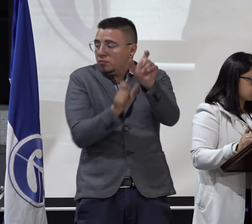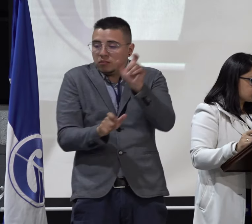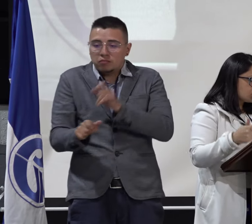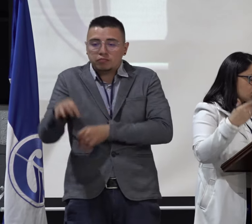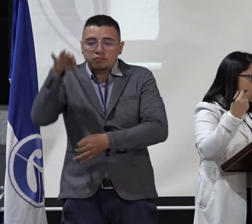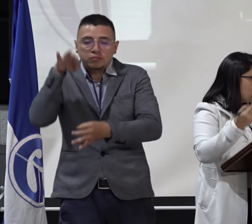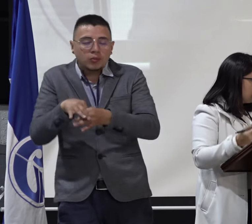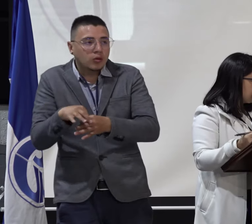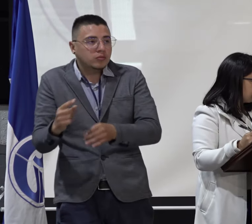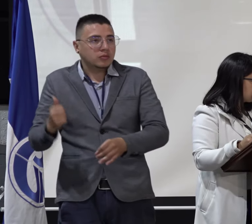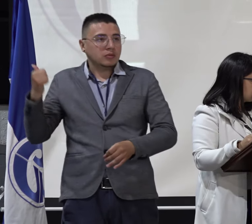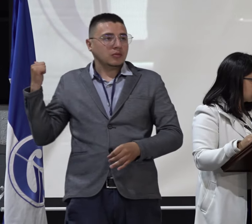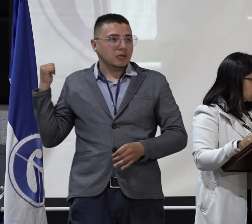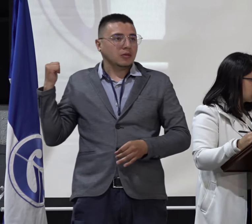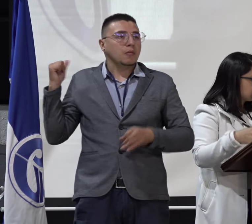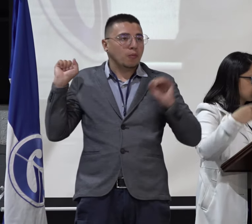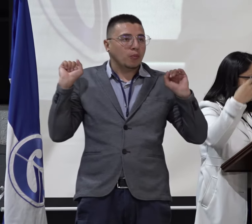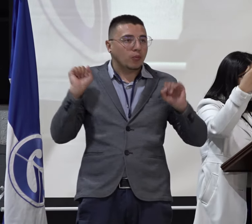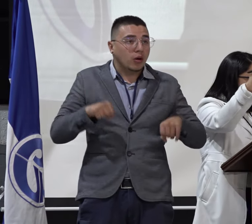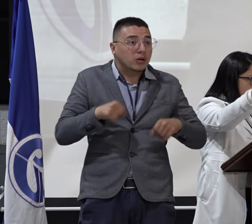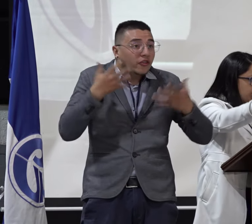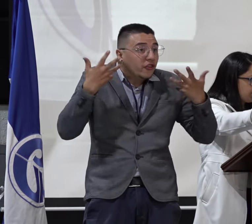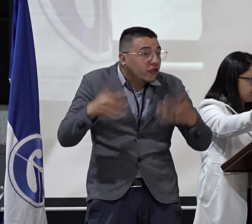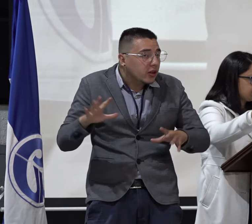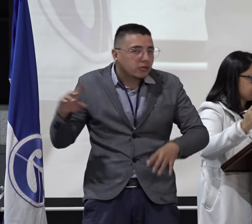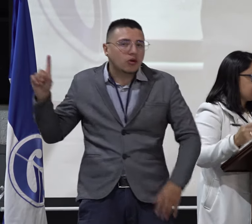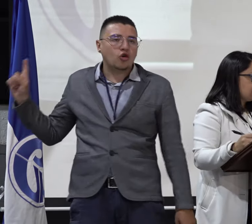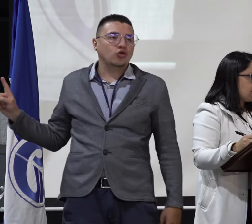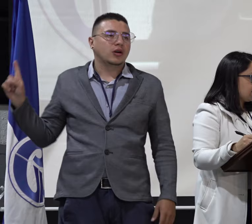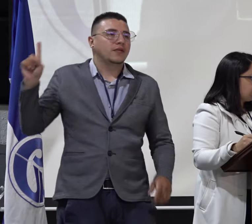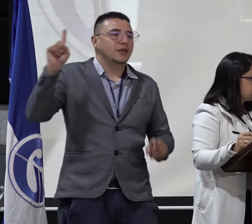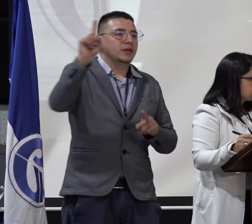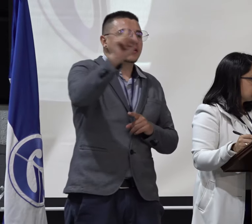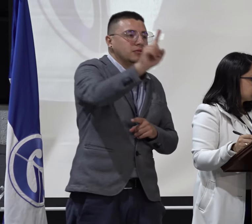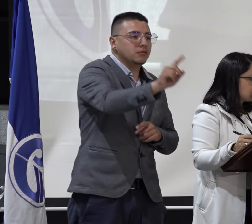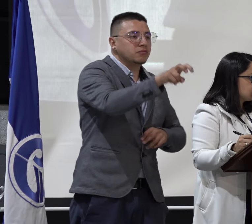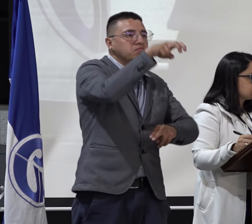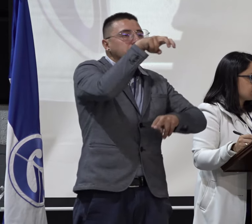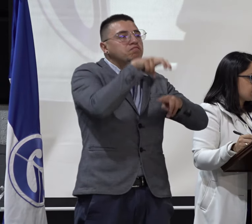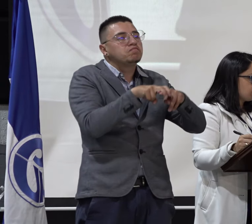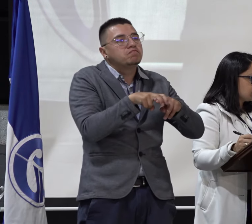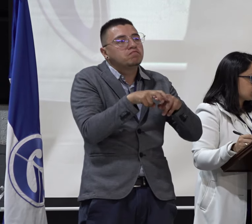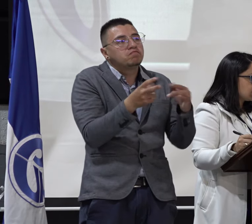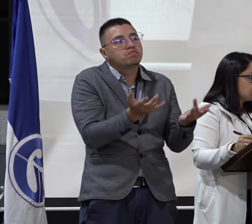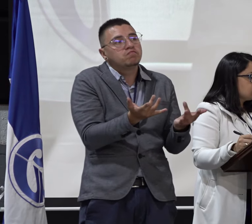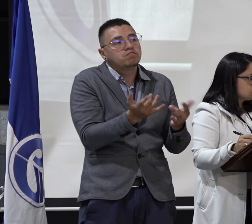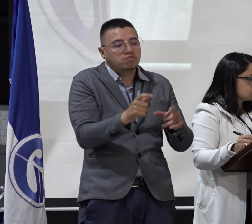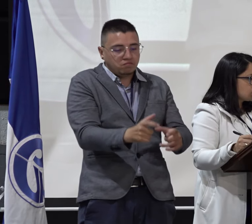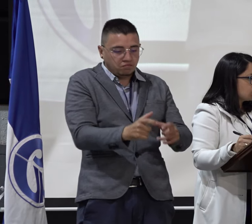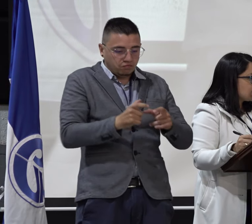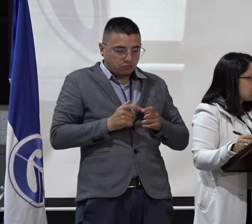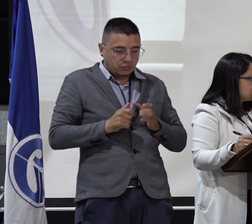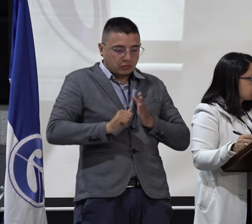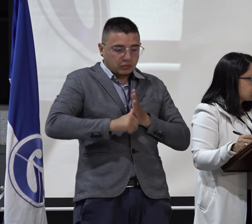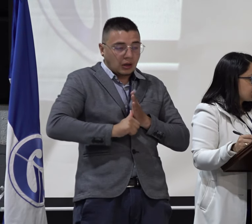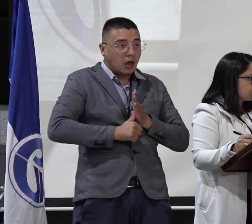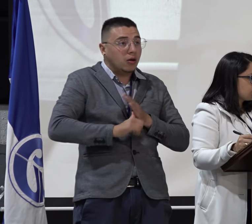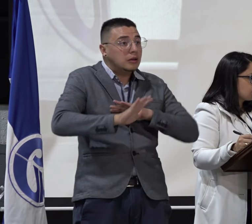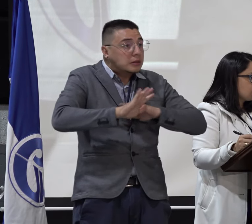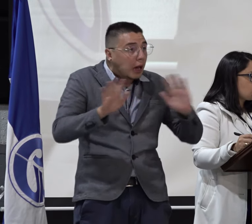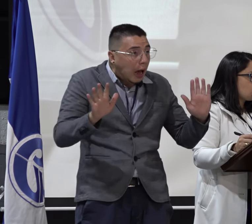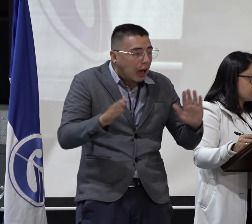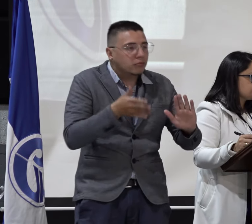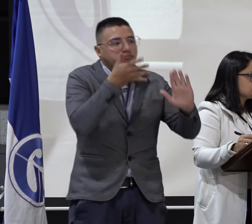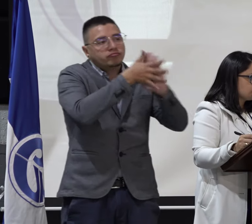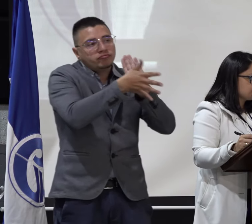el voto. Una vez realizado su voto, pasará nuevamente al puesto inicial, le será devuelta su cédula y le será